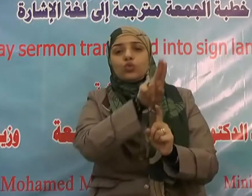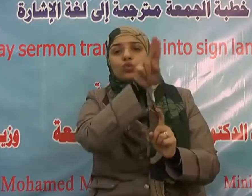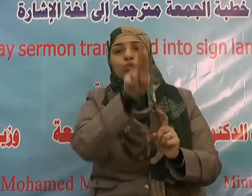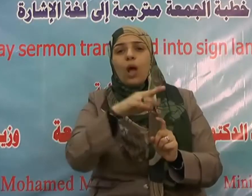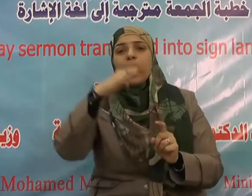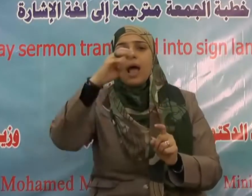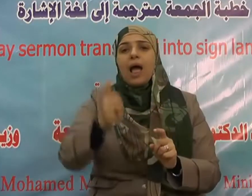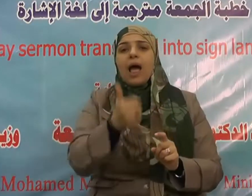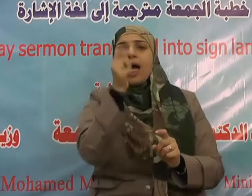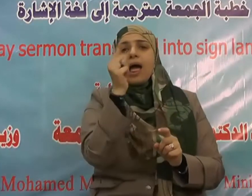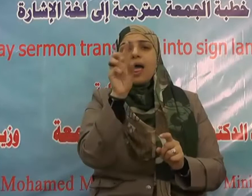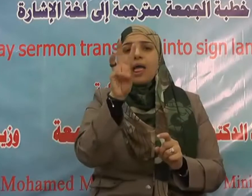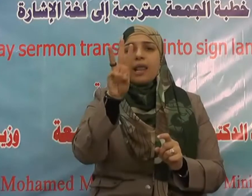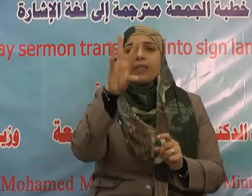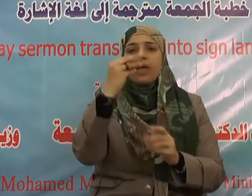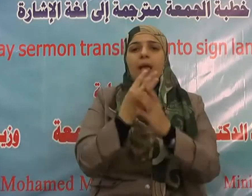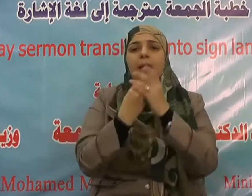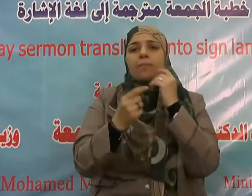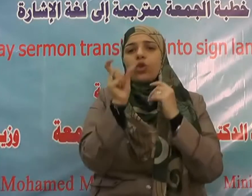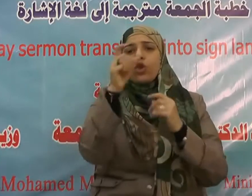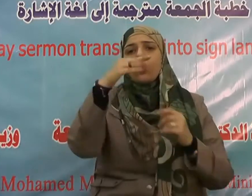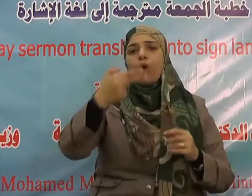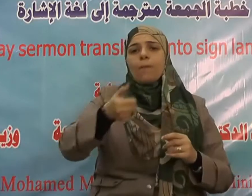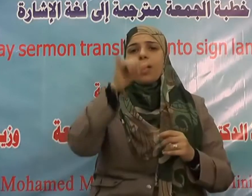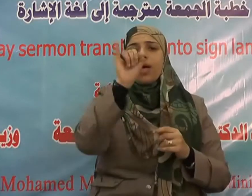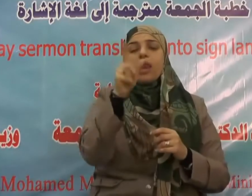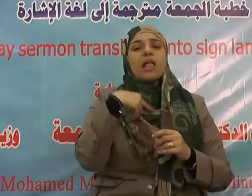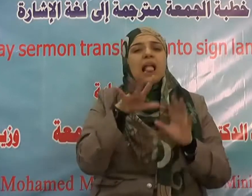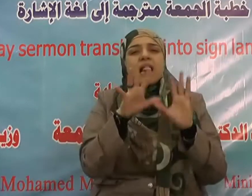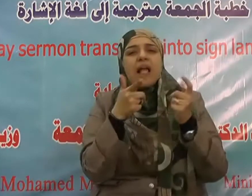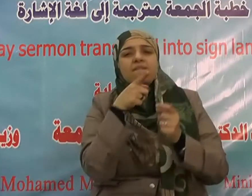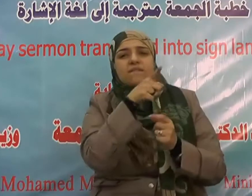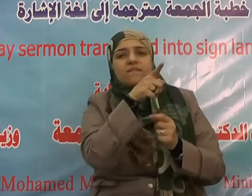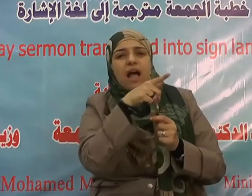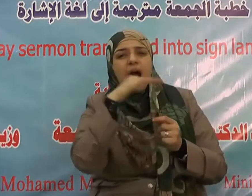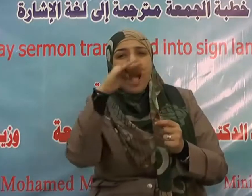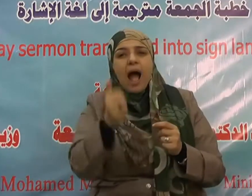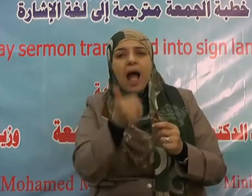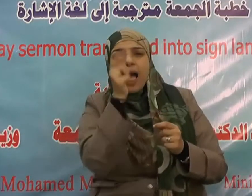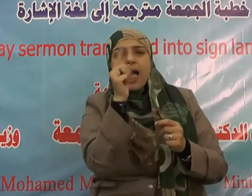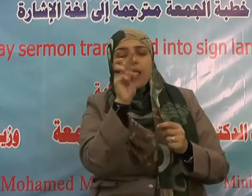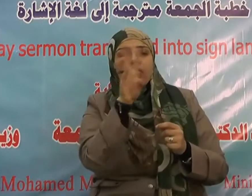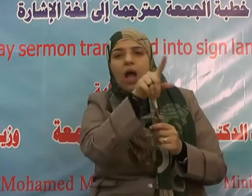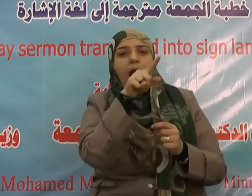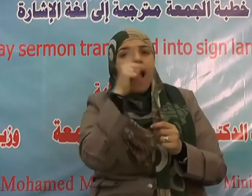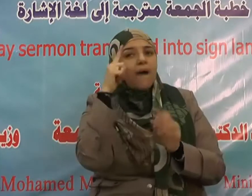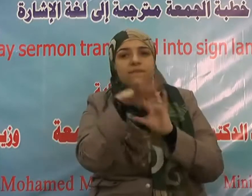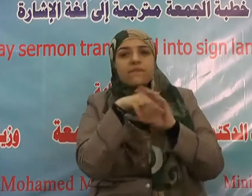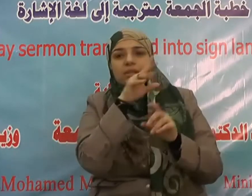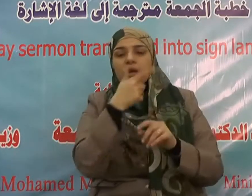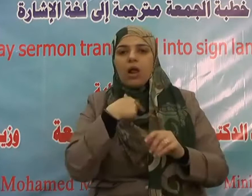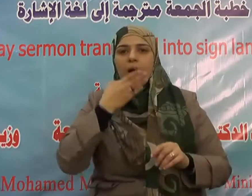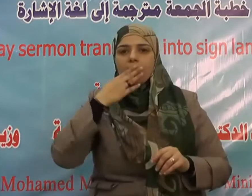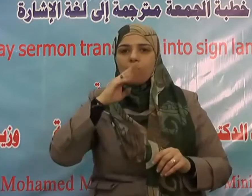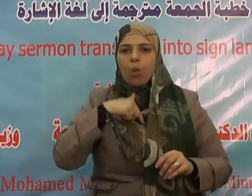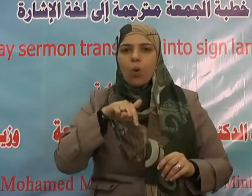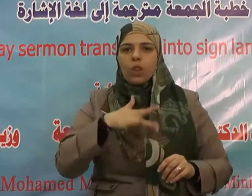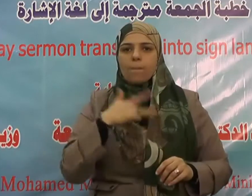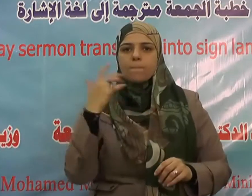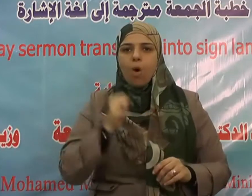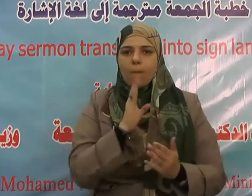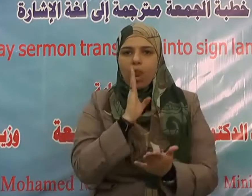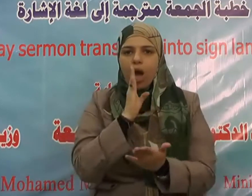يرفع الناس إليه فيها أبصارهم حين ينتهبها وهو مؤمن